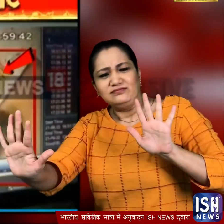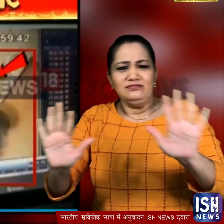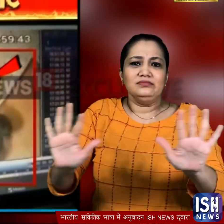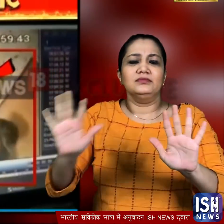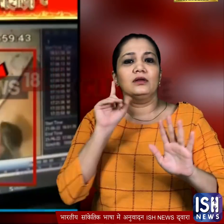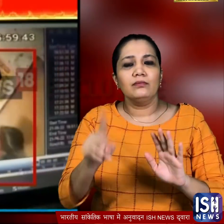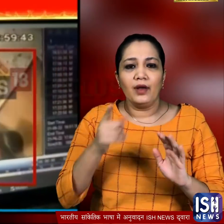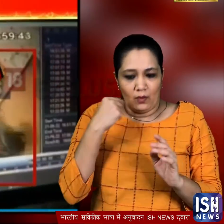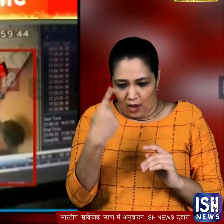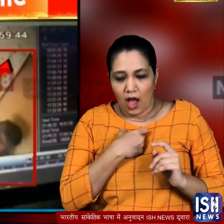दिखा लेकिन वो अकेला था और